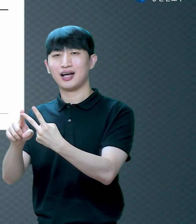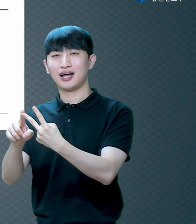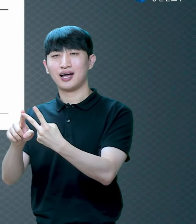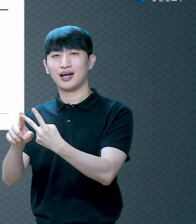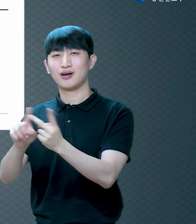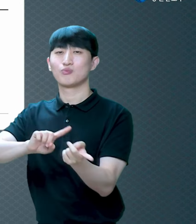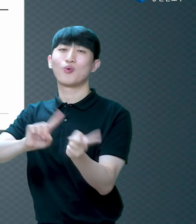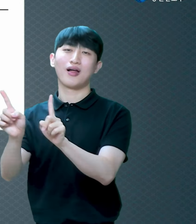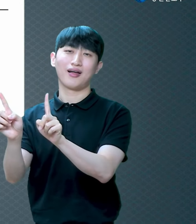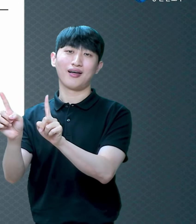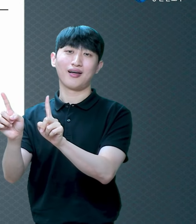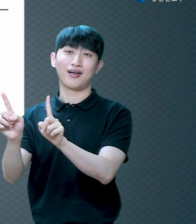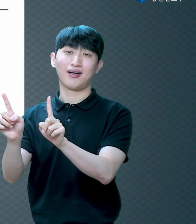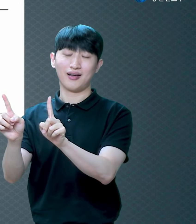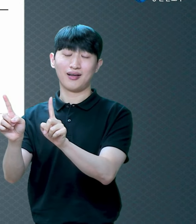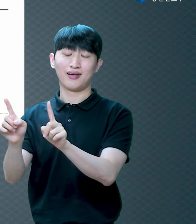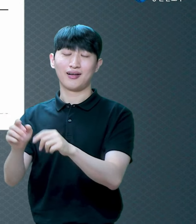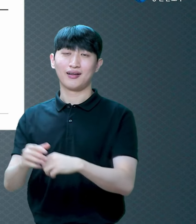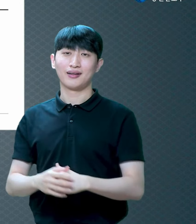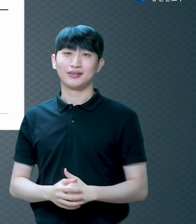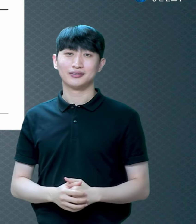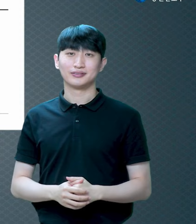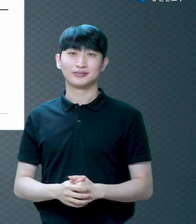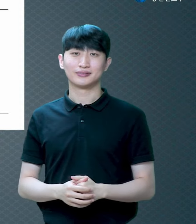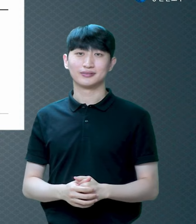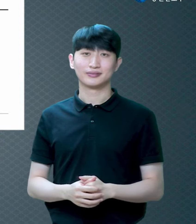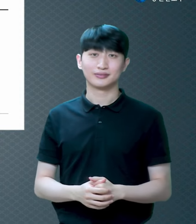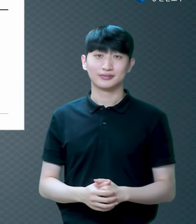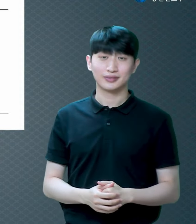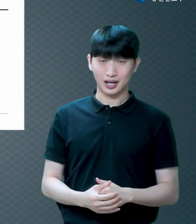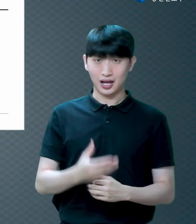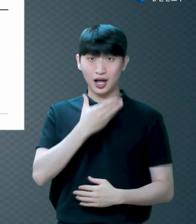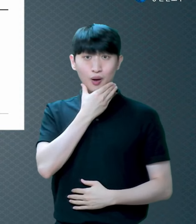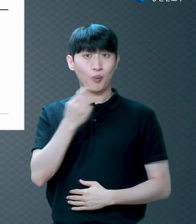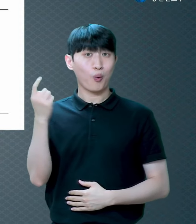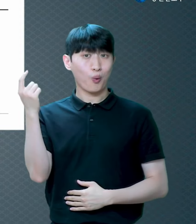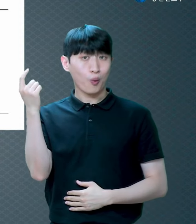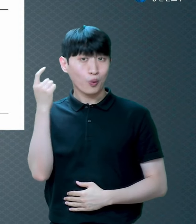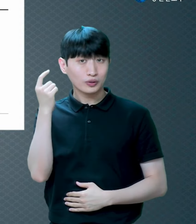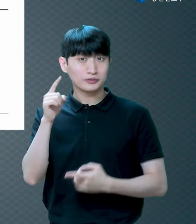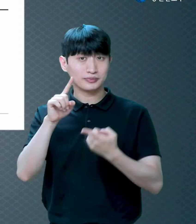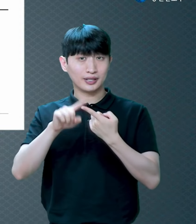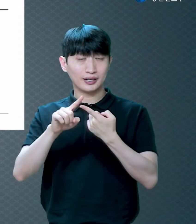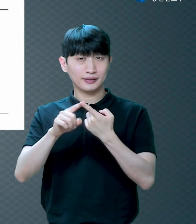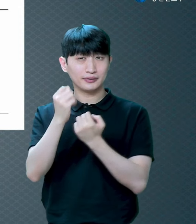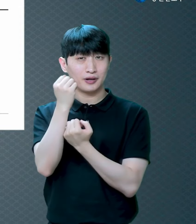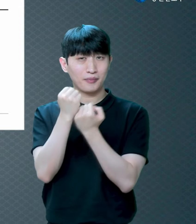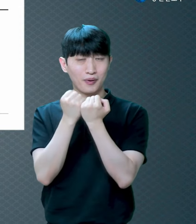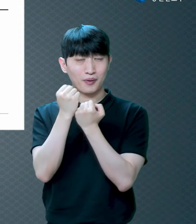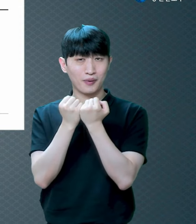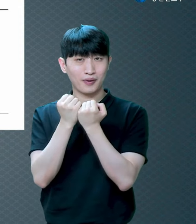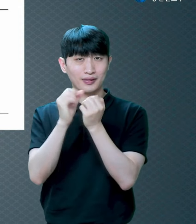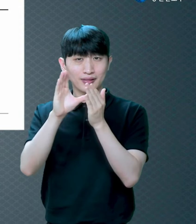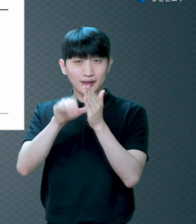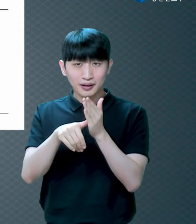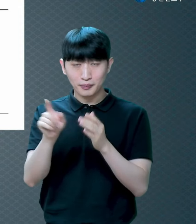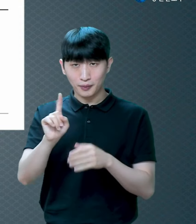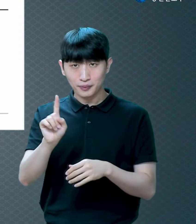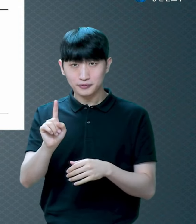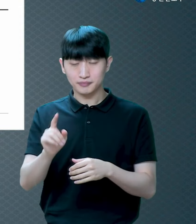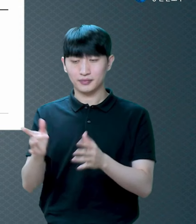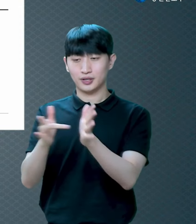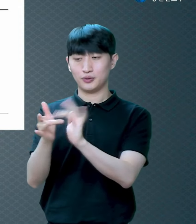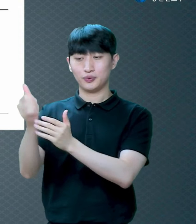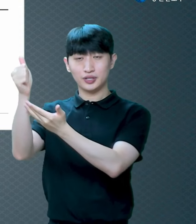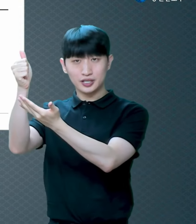살아나신 거 그러니까 보금이라는 말을 풀어서 설명하면 예수님이 죄